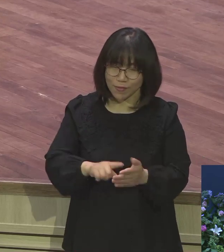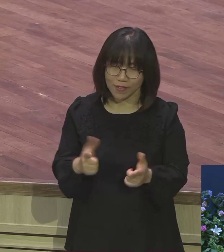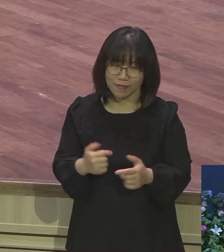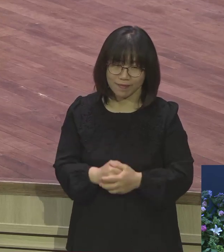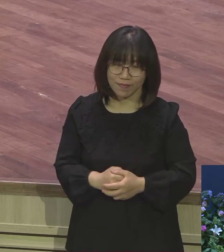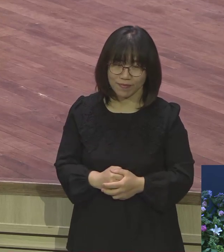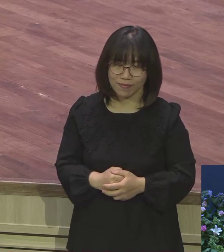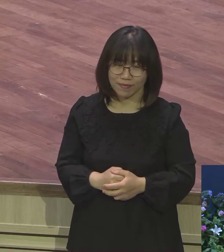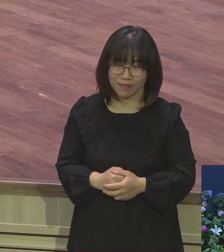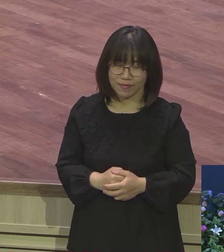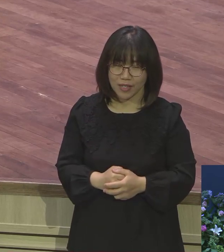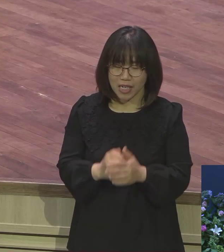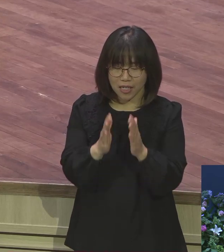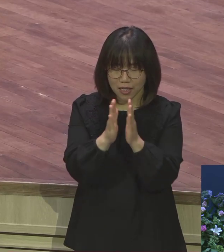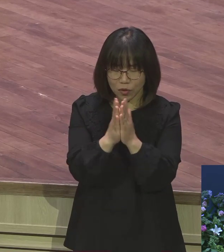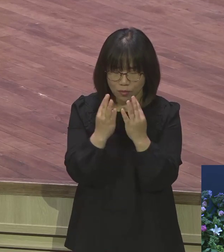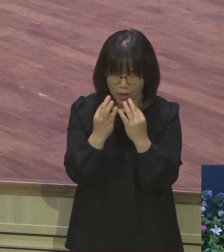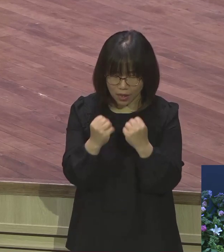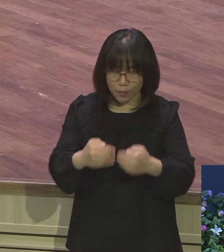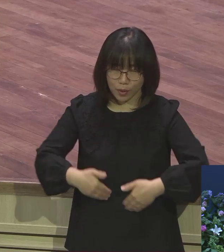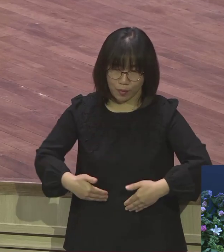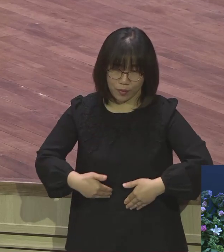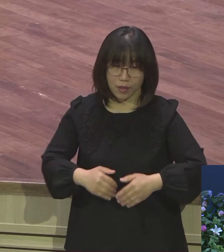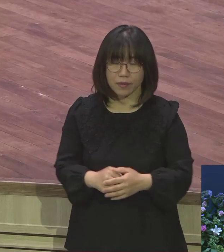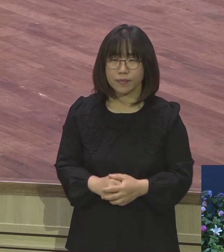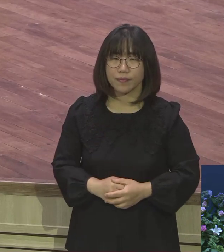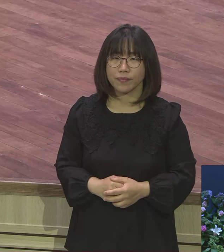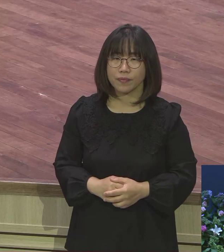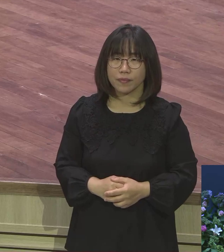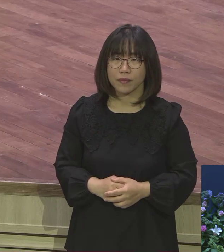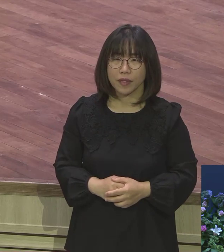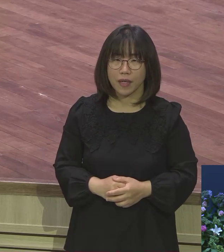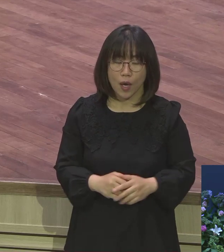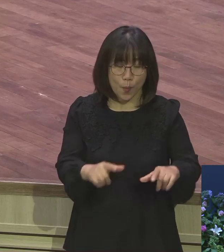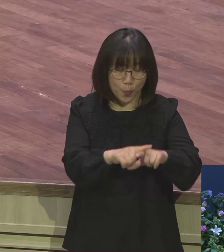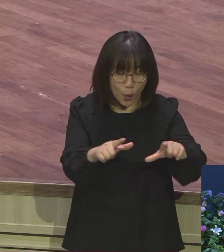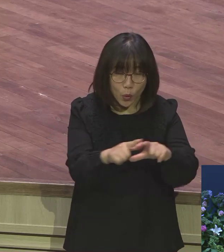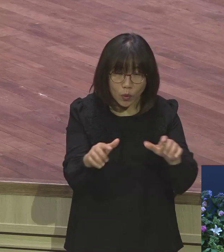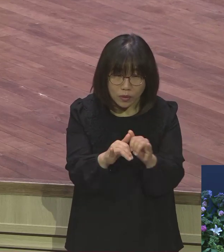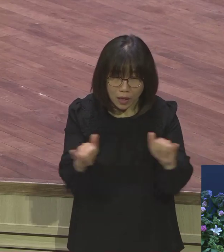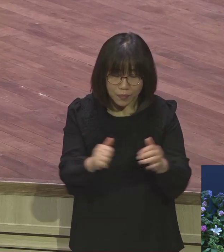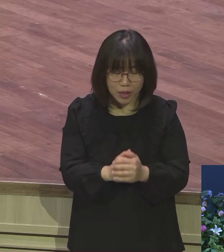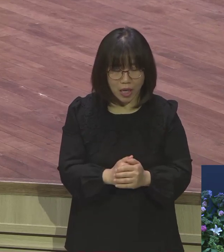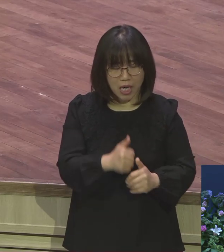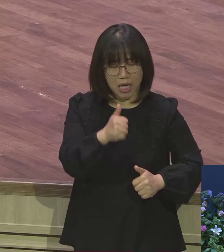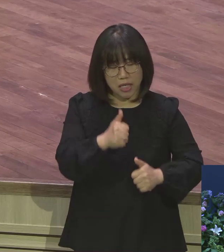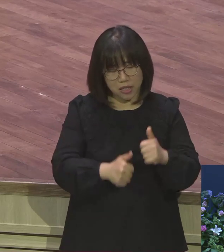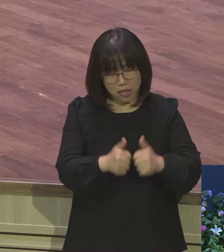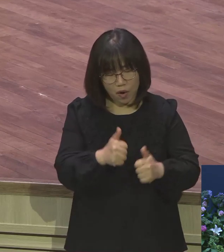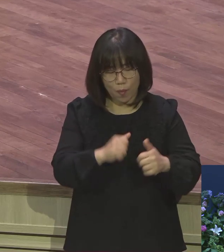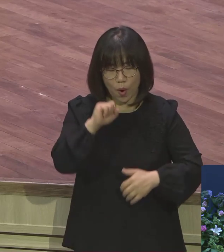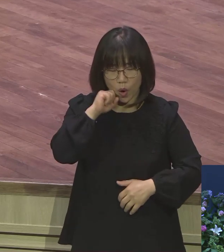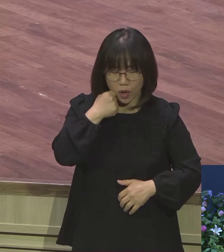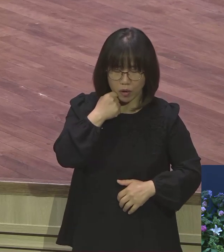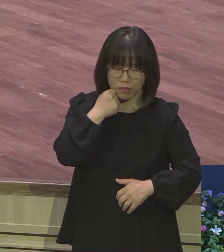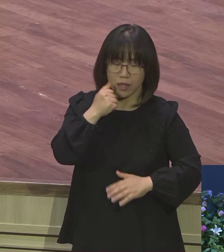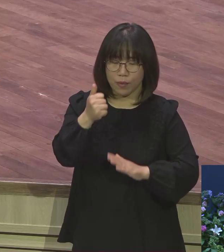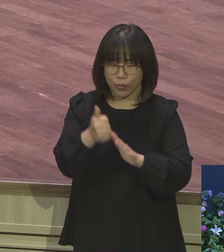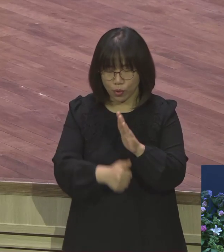다 세상 사는 사람들이 다 시험당하고 낙심하고 좌절하고 신문에 나오는 모든 방송에 나오는 모든 사건들 상세